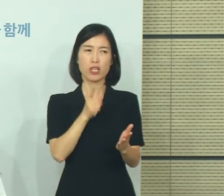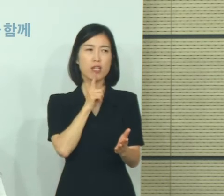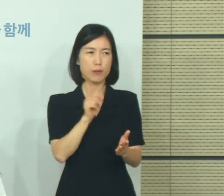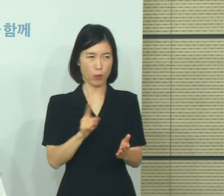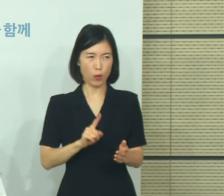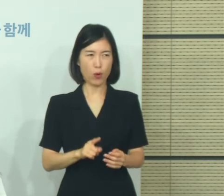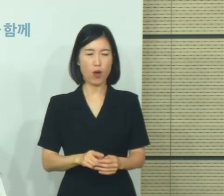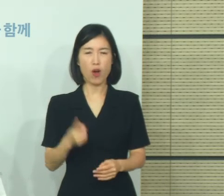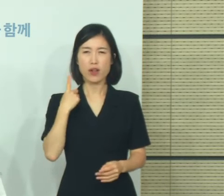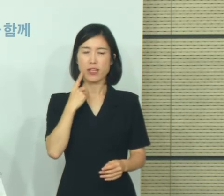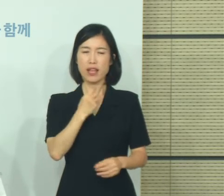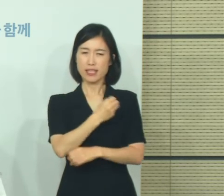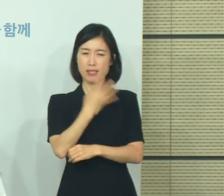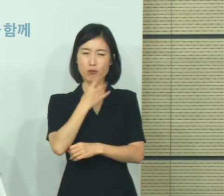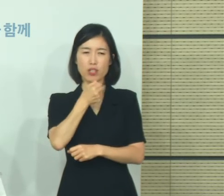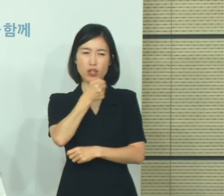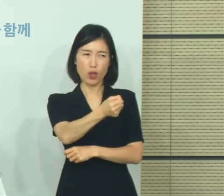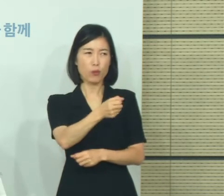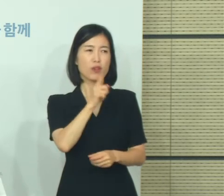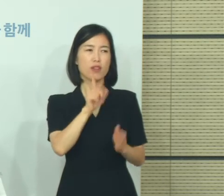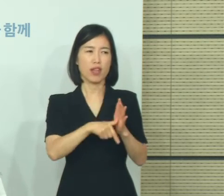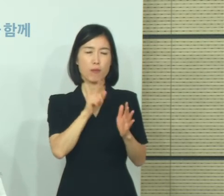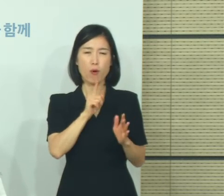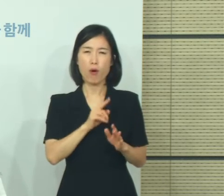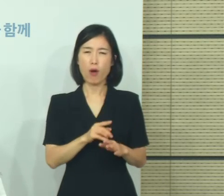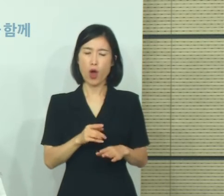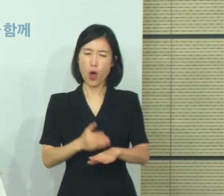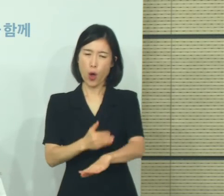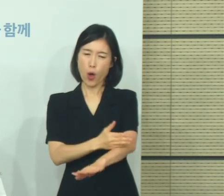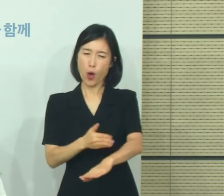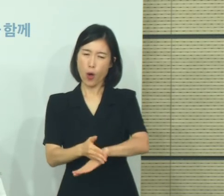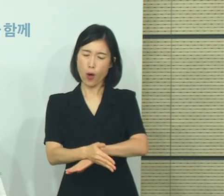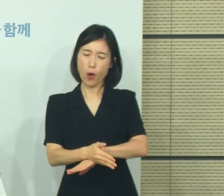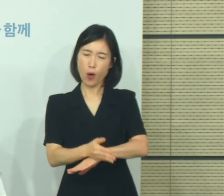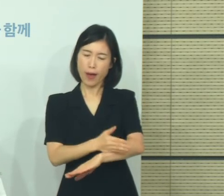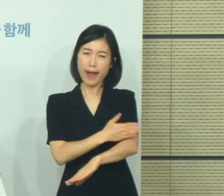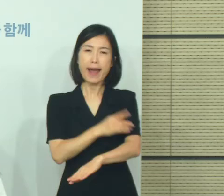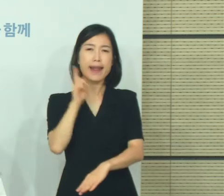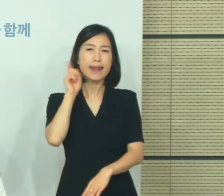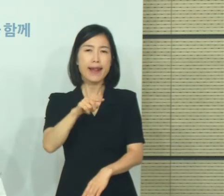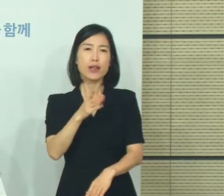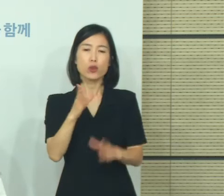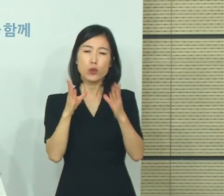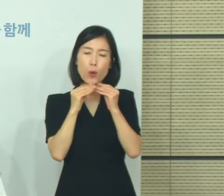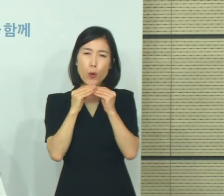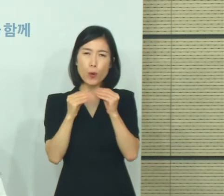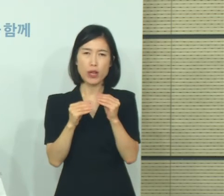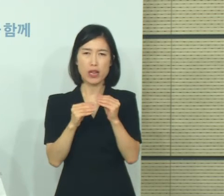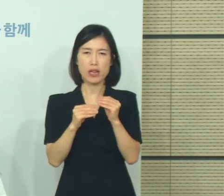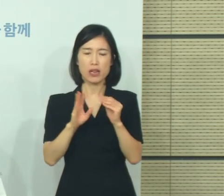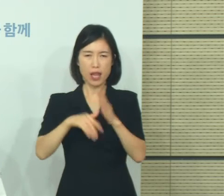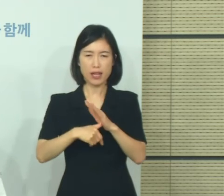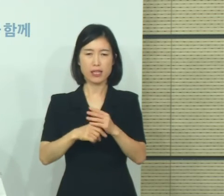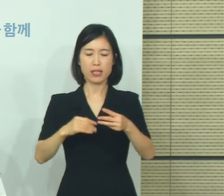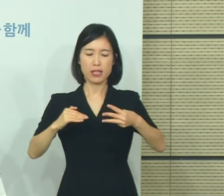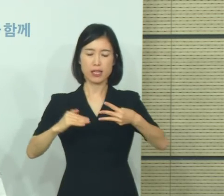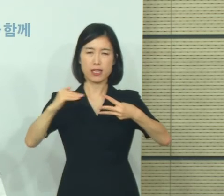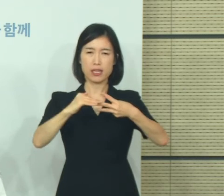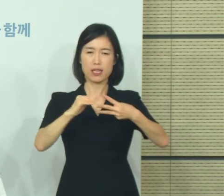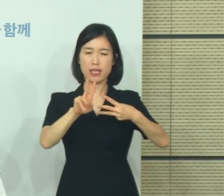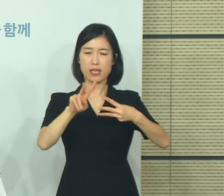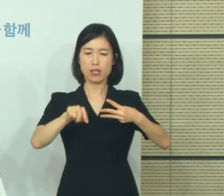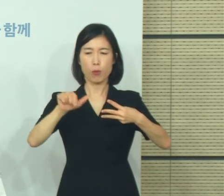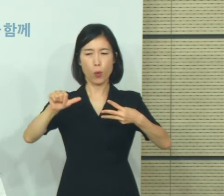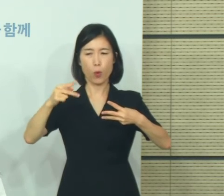토요일에는 2.5단계 연장 여부를 발표해야 한다고 말했습니다. 토요일은 중대본 브리핑이 없는데 추가로